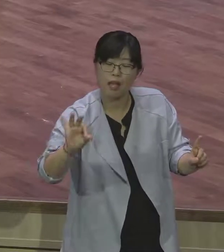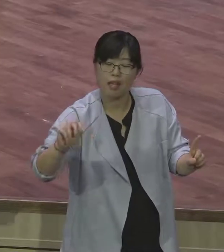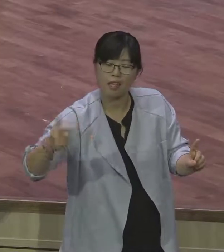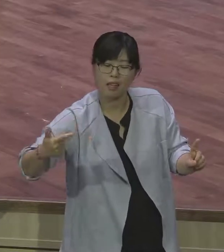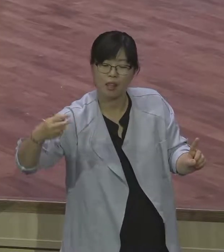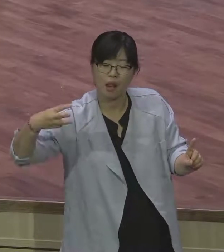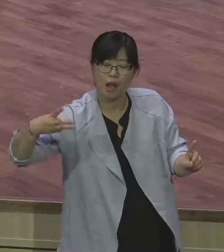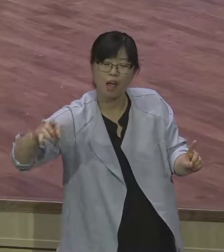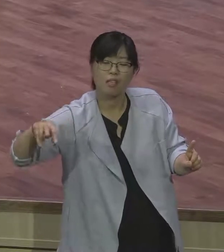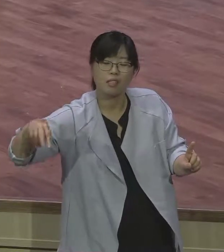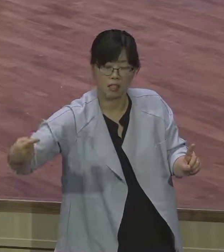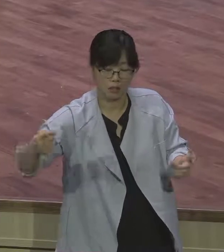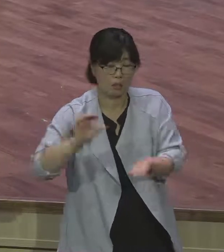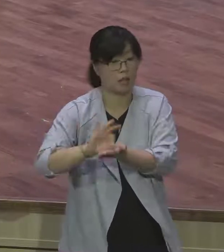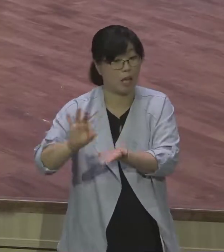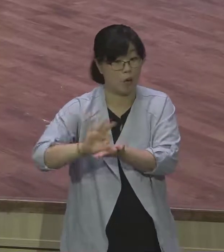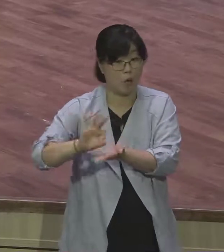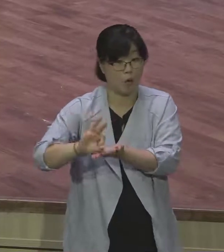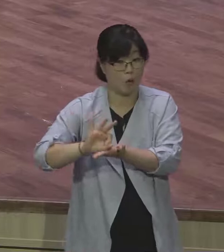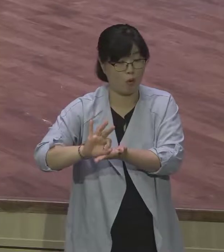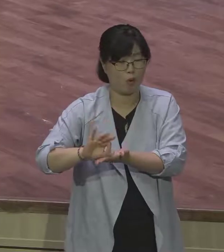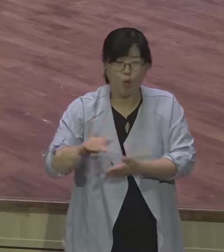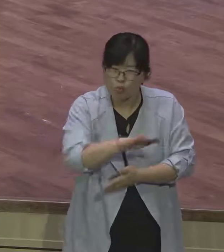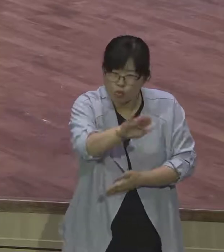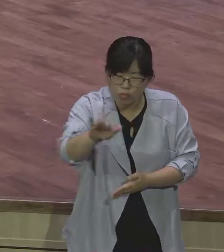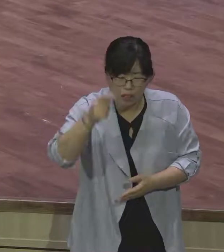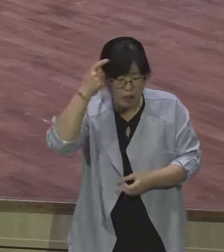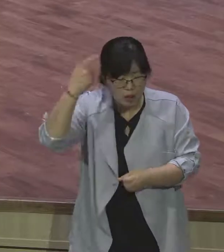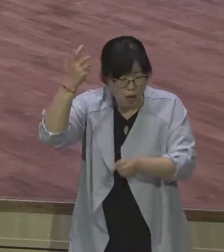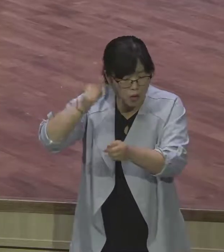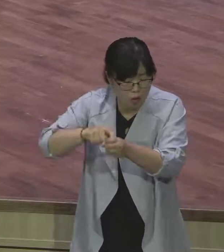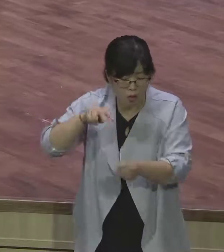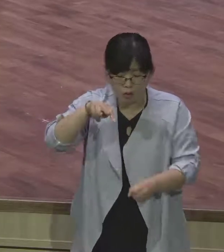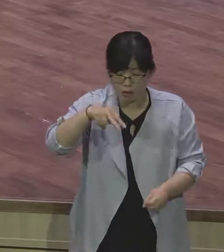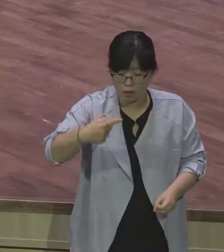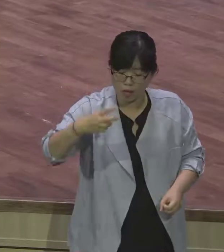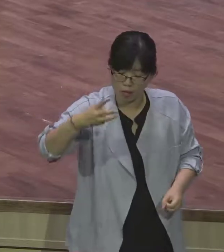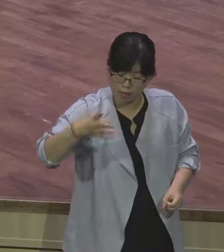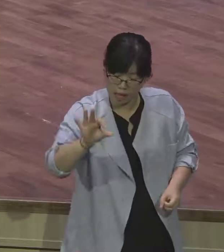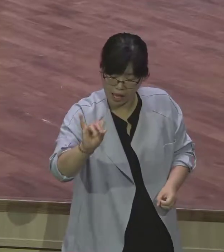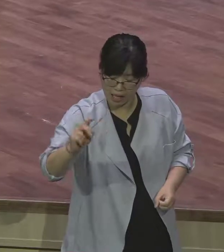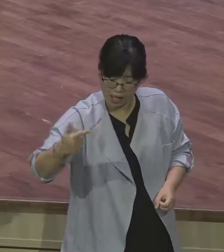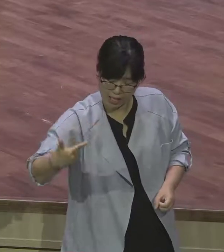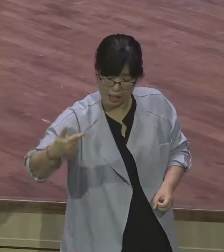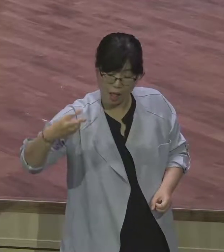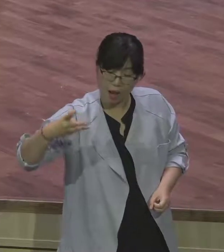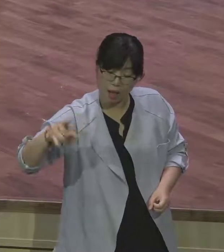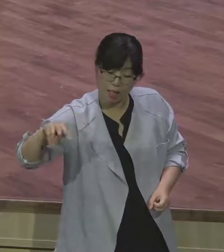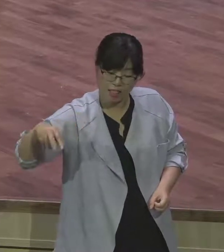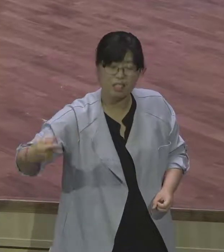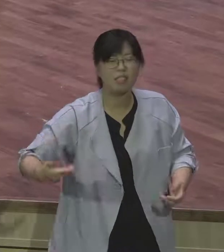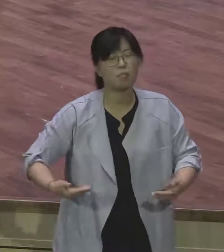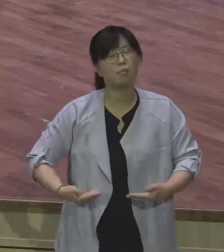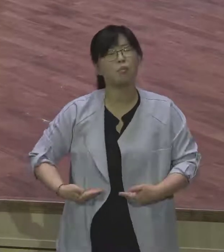영적 스테인레스 아시겠어요 오직 그리스도로 순수한